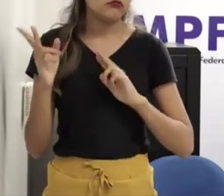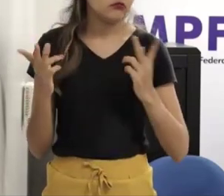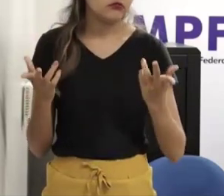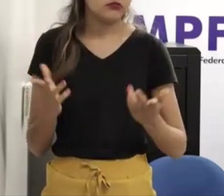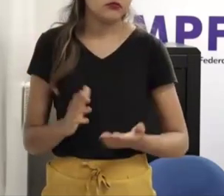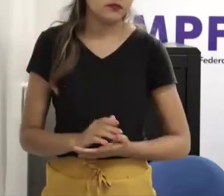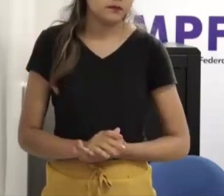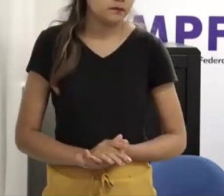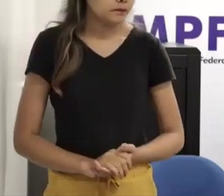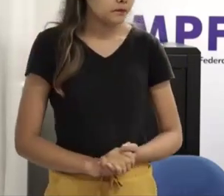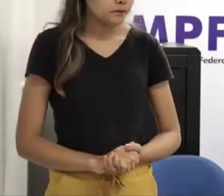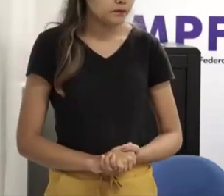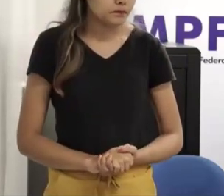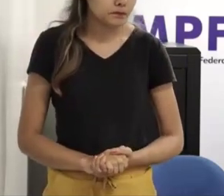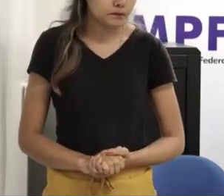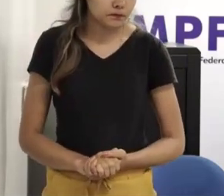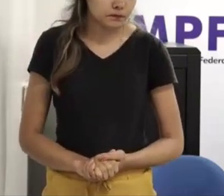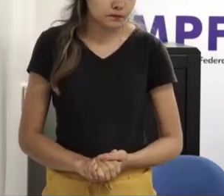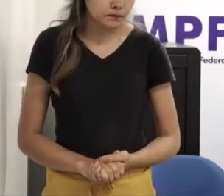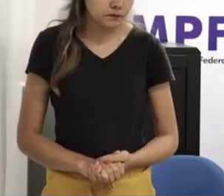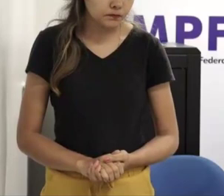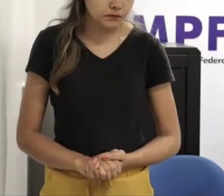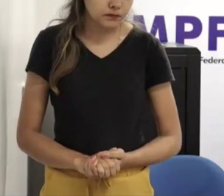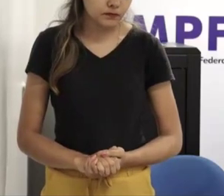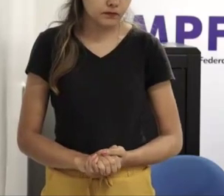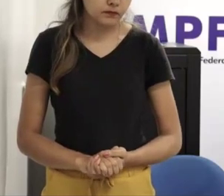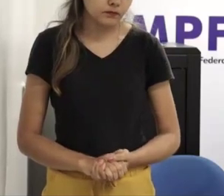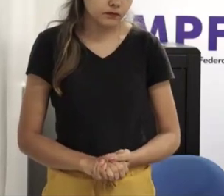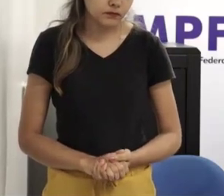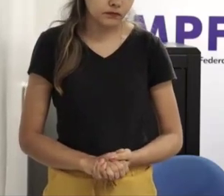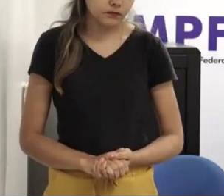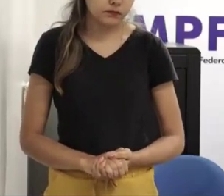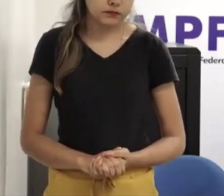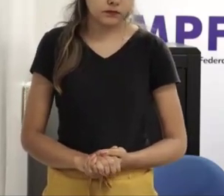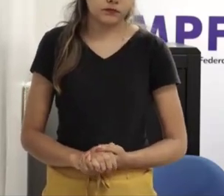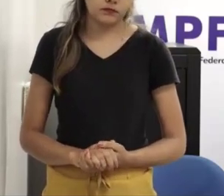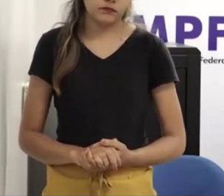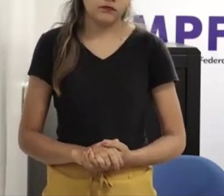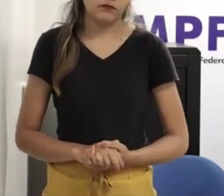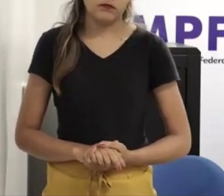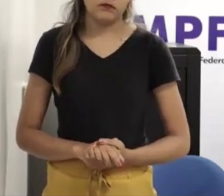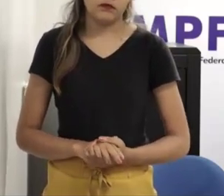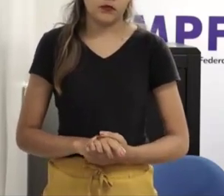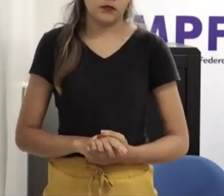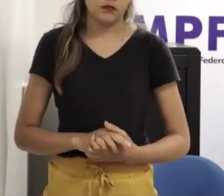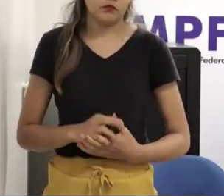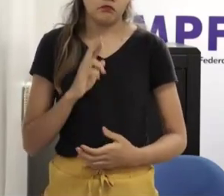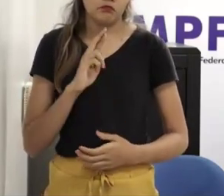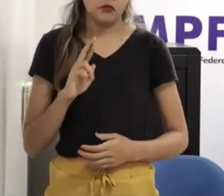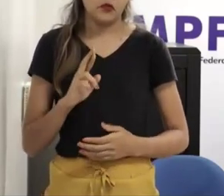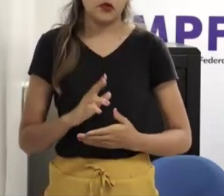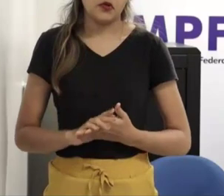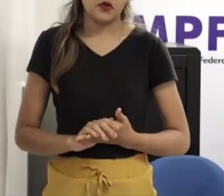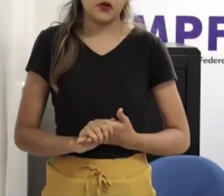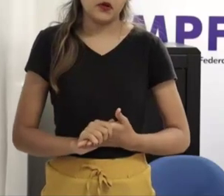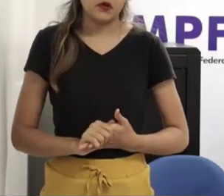ter um embasamento muito científico e eu não me sentiria muito confortável em falar isso porque em tempos de